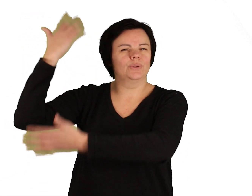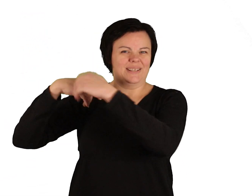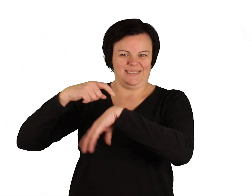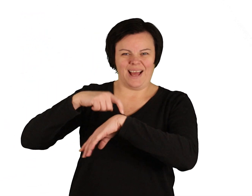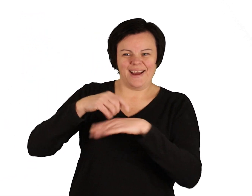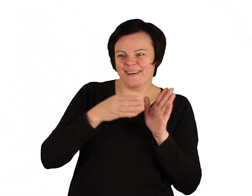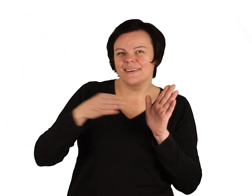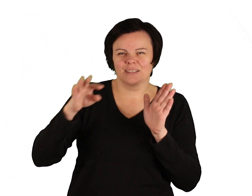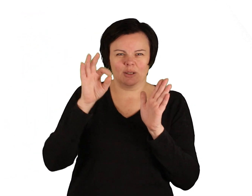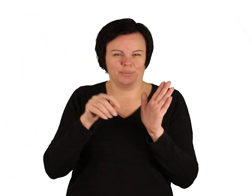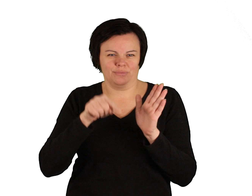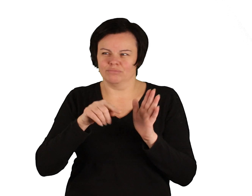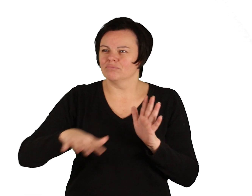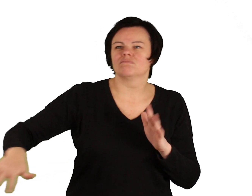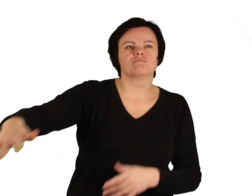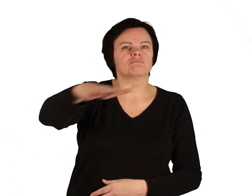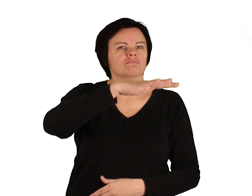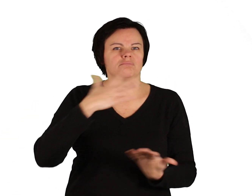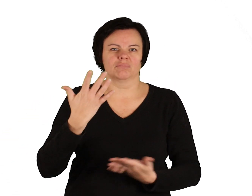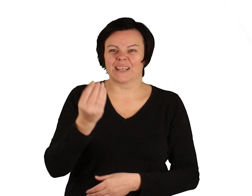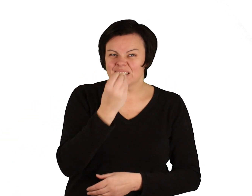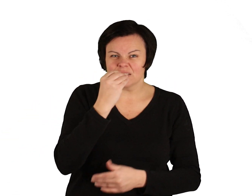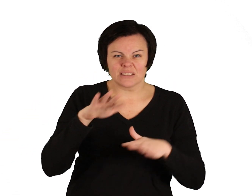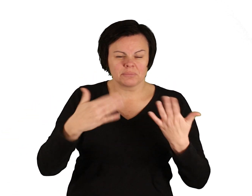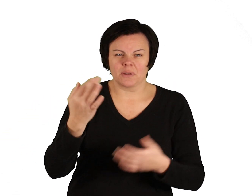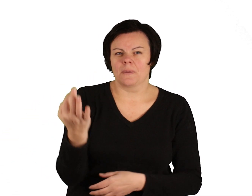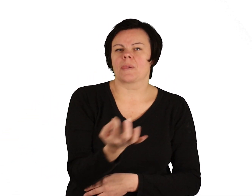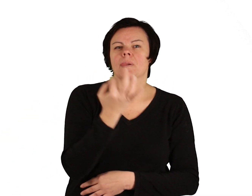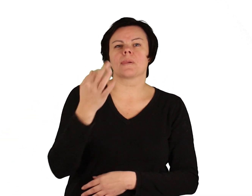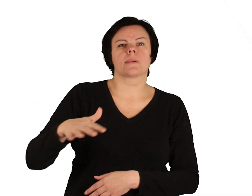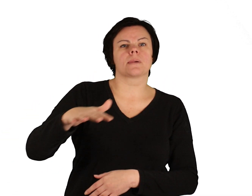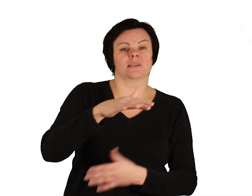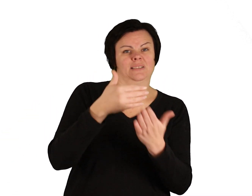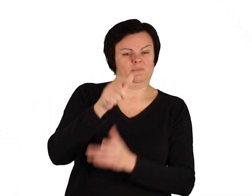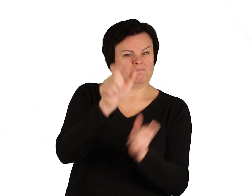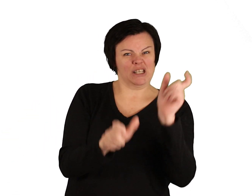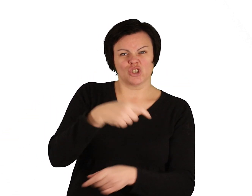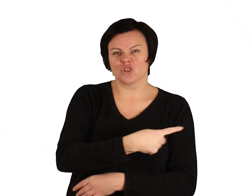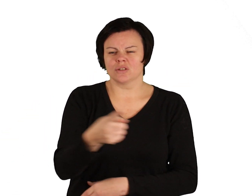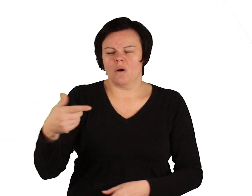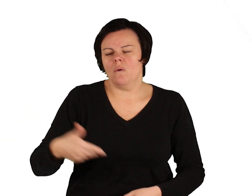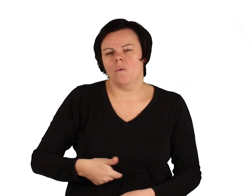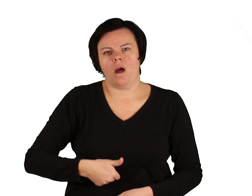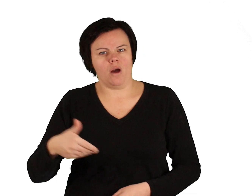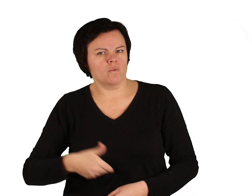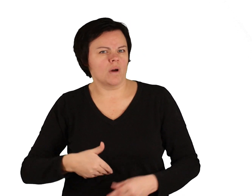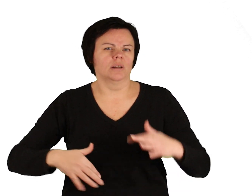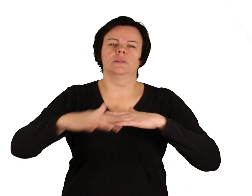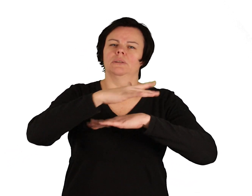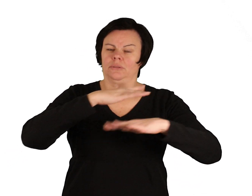Vor langer, langer Zeit, als es wenig zu essen gab und die Menschen hungerten, lebte ein armer Holzfäller mit